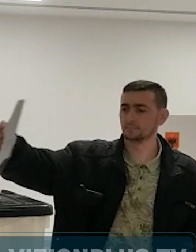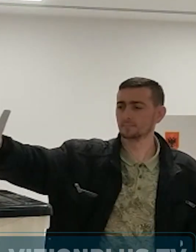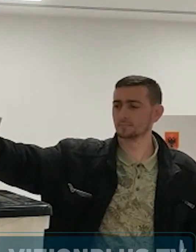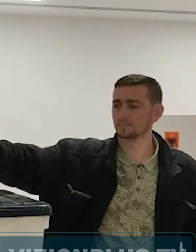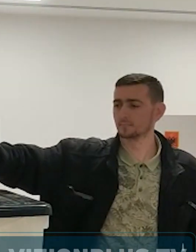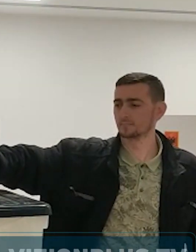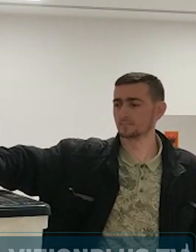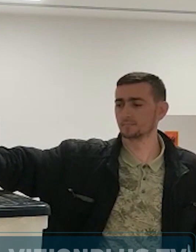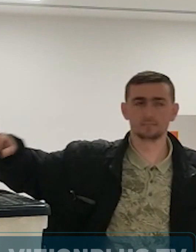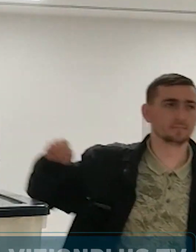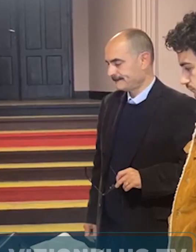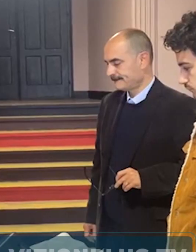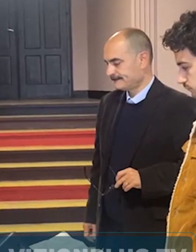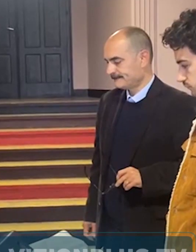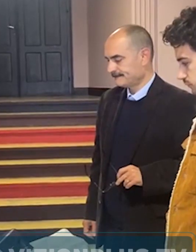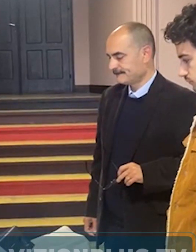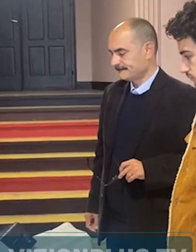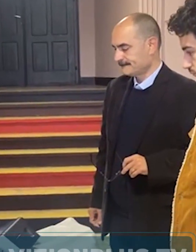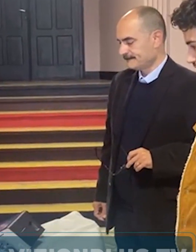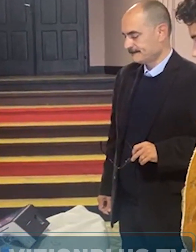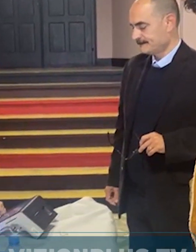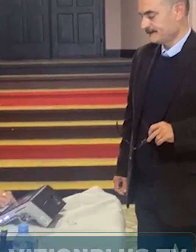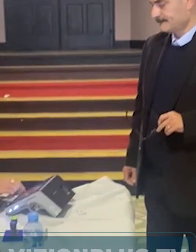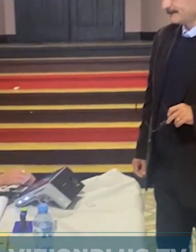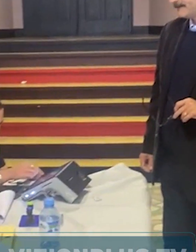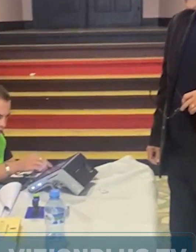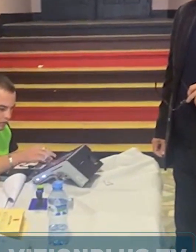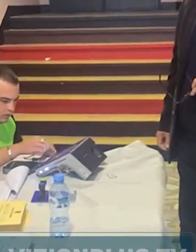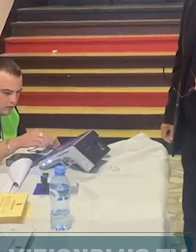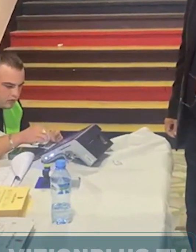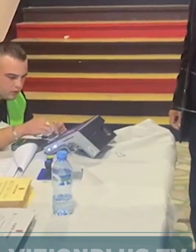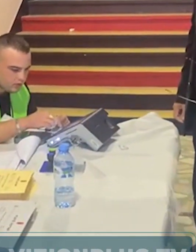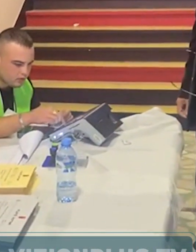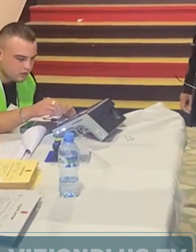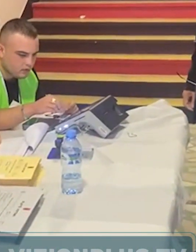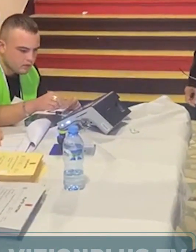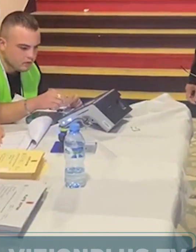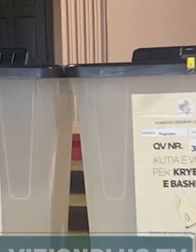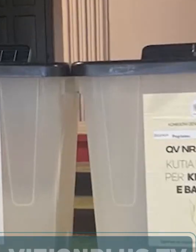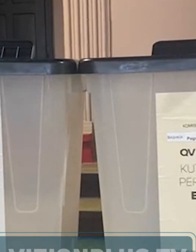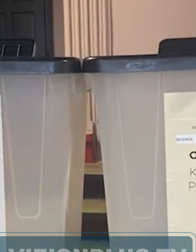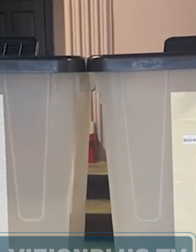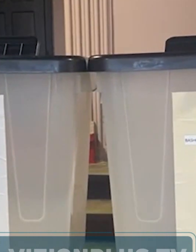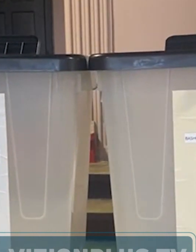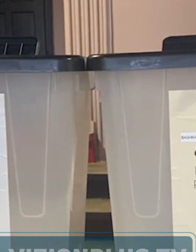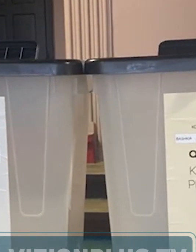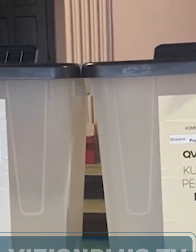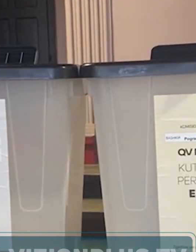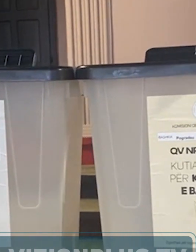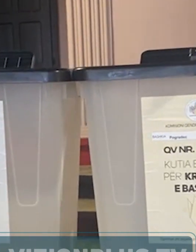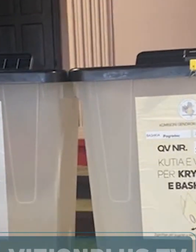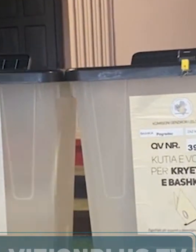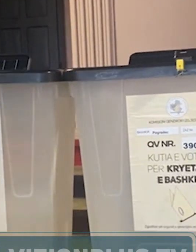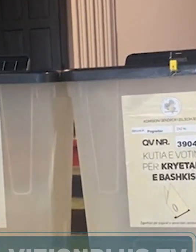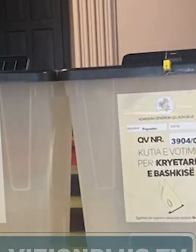thotë se Zgjedeve si do të identifikohen me antë listave të printuara. Kuptojmë shumë mje që